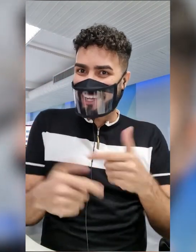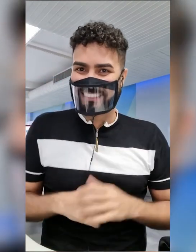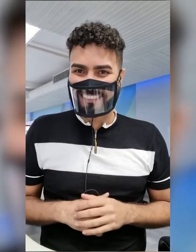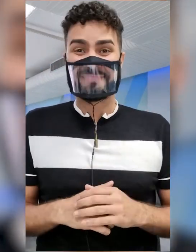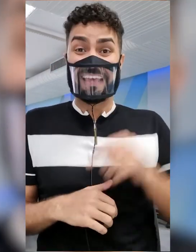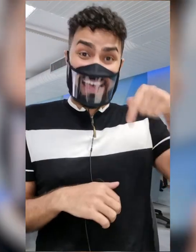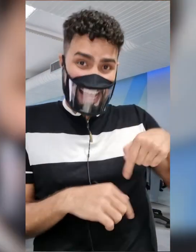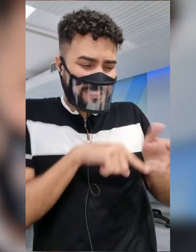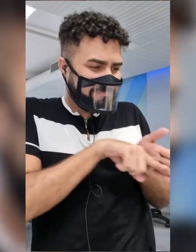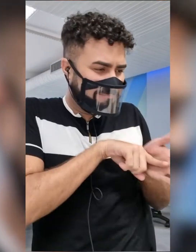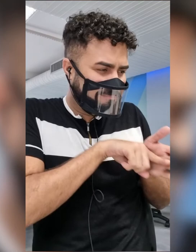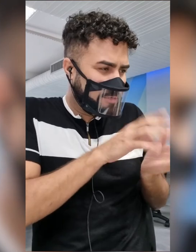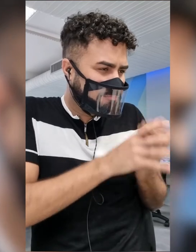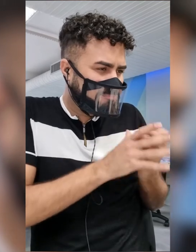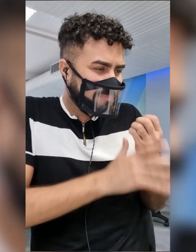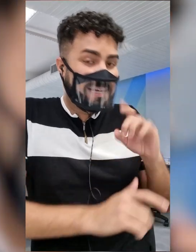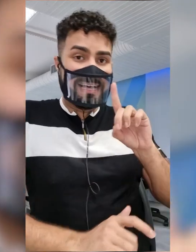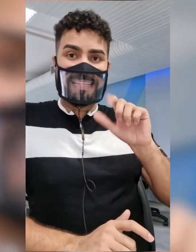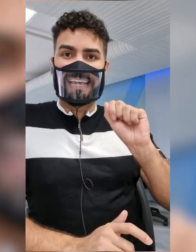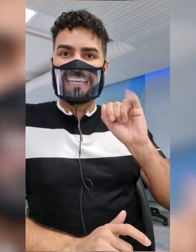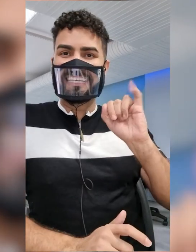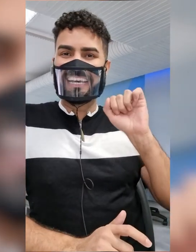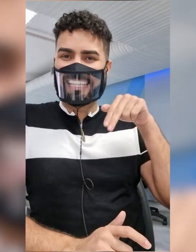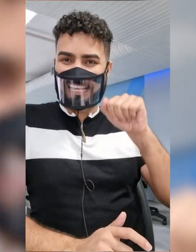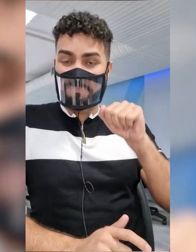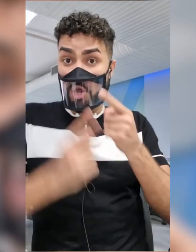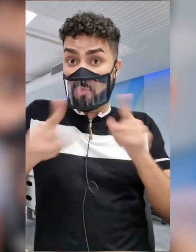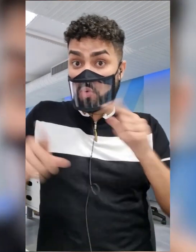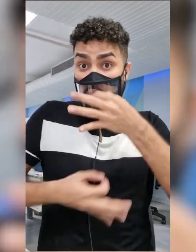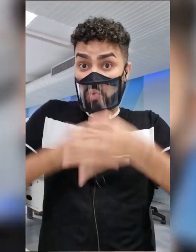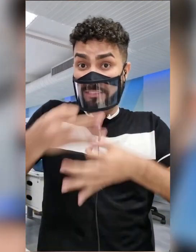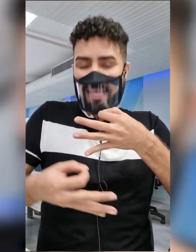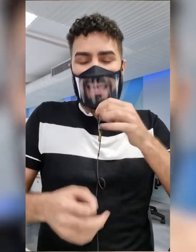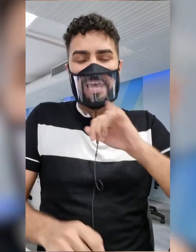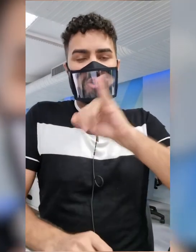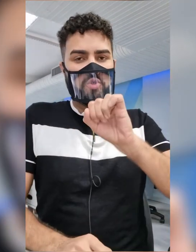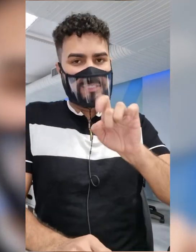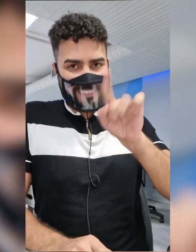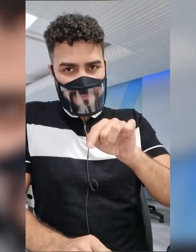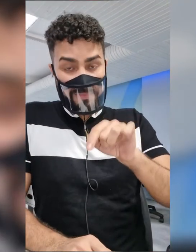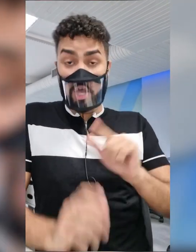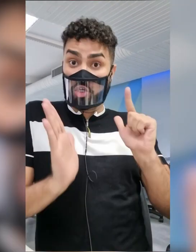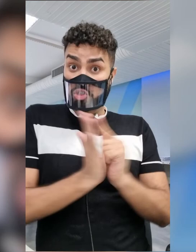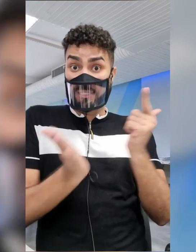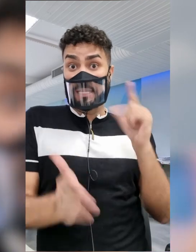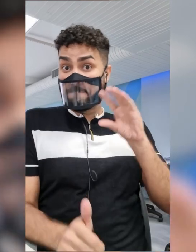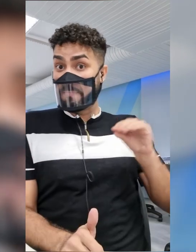Esta reportagem teve produção de Diana Vitor e sonoplastia de José Maria Pardal. Eu sou o Daniel